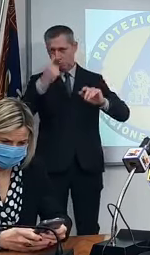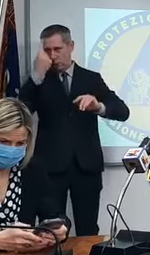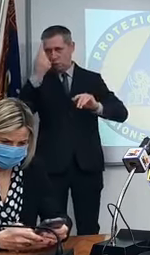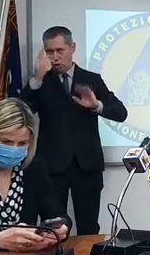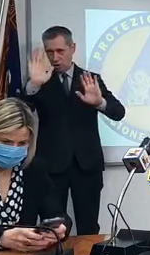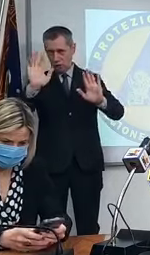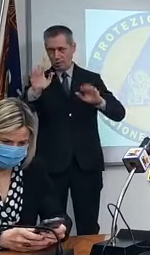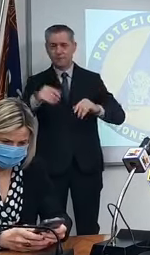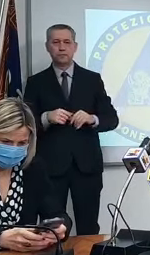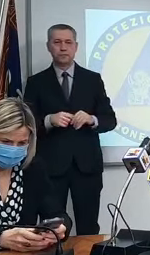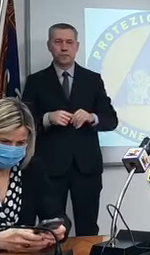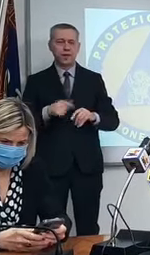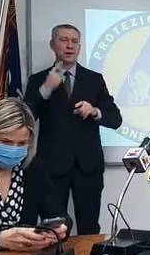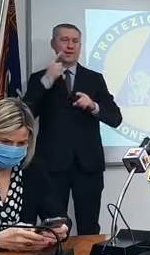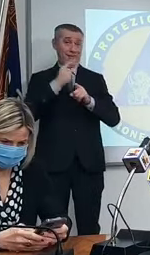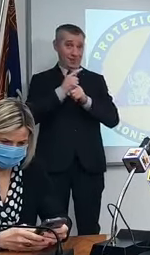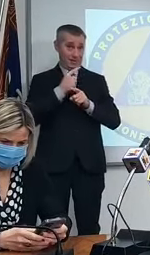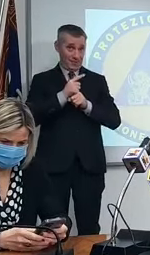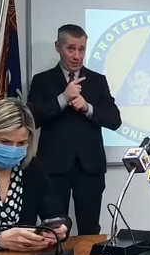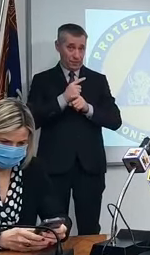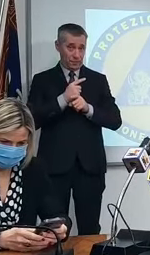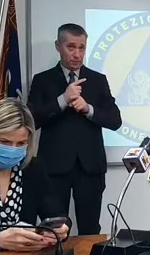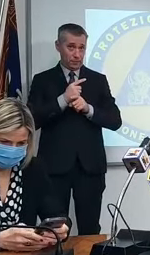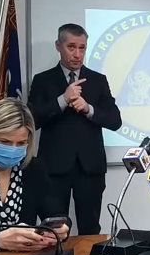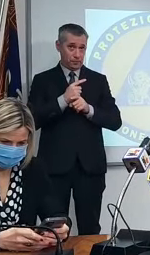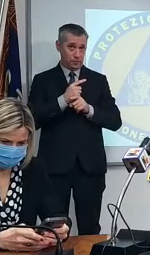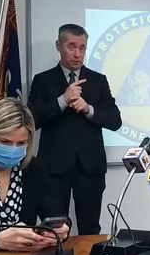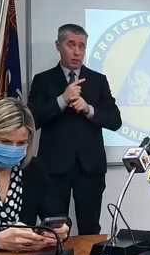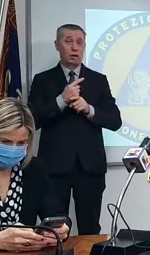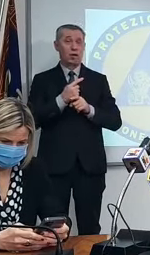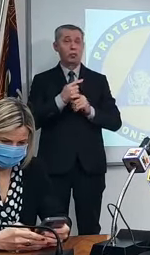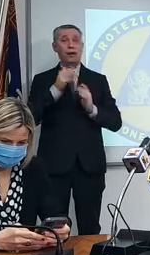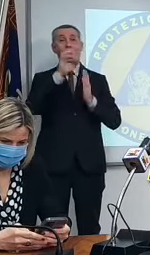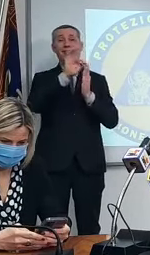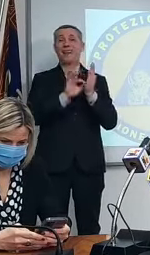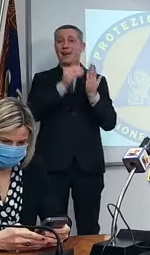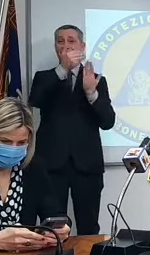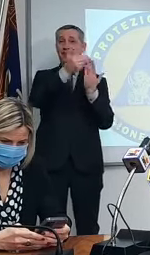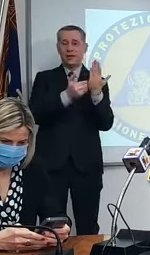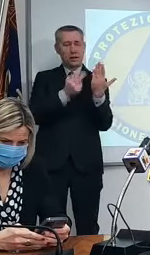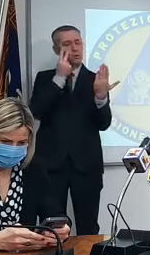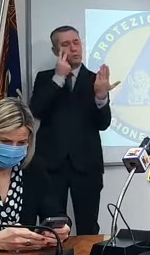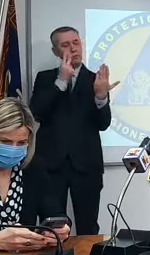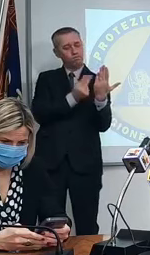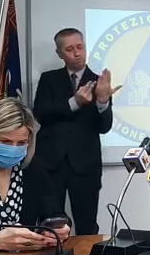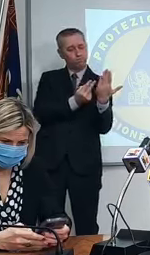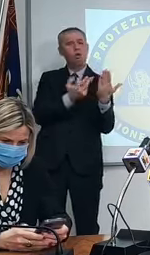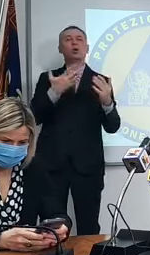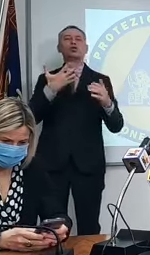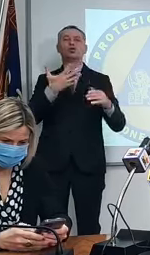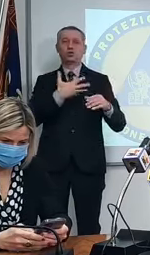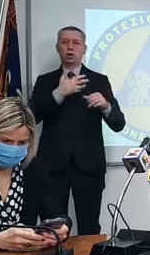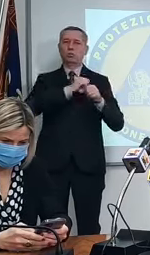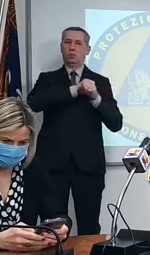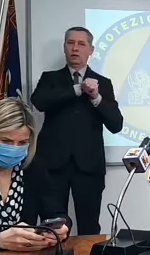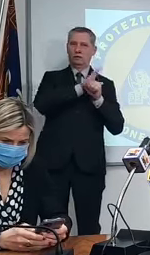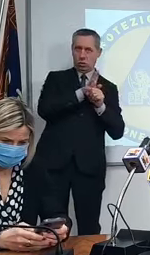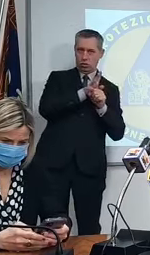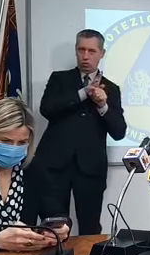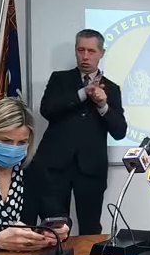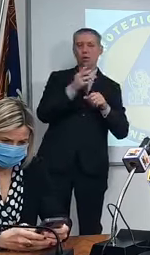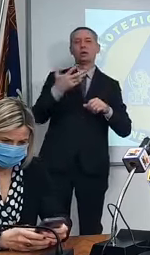bisogna essere obiettivi nel guardare i dati e riconoscere che c'è il virus e che c'è pressione ospedaliere